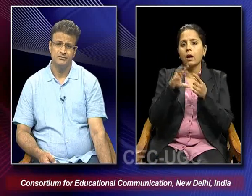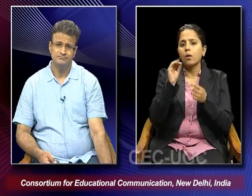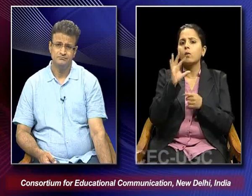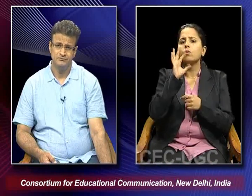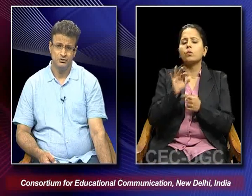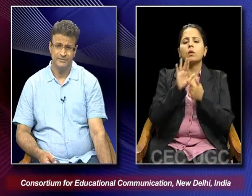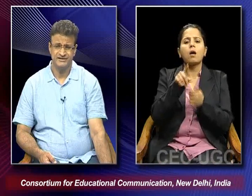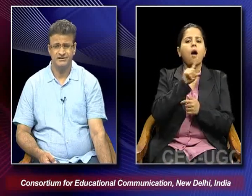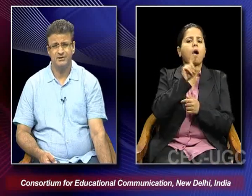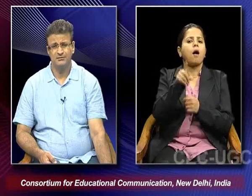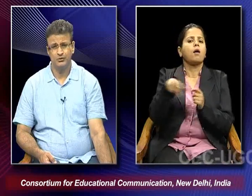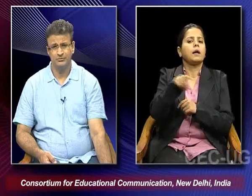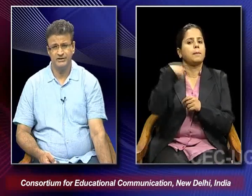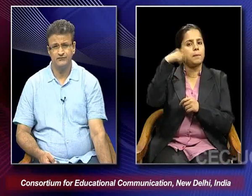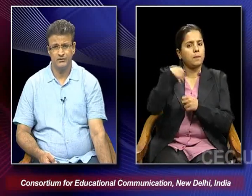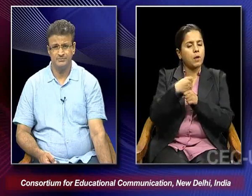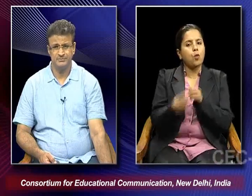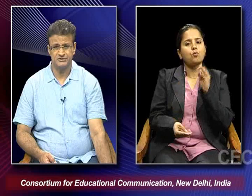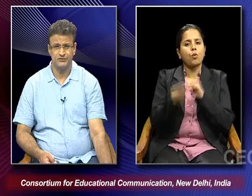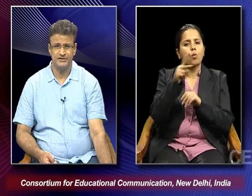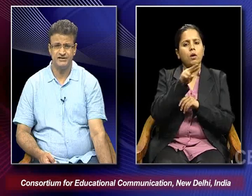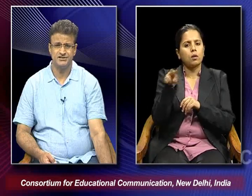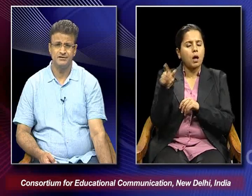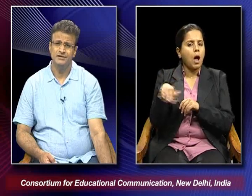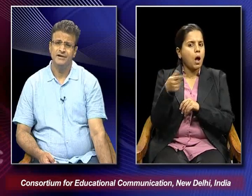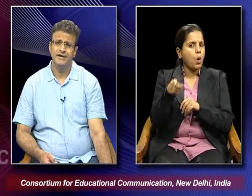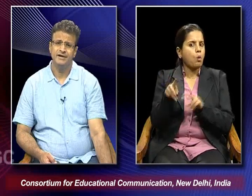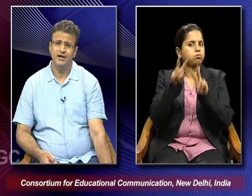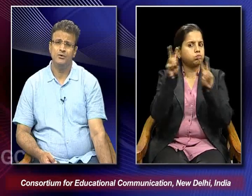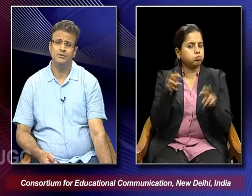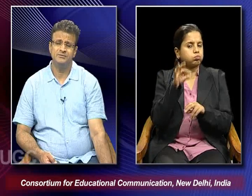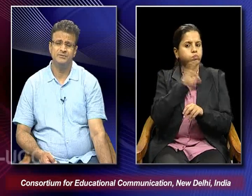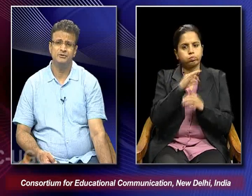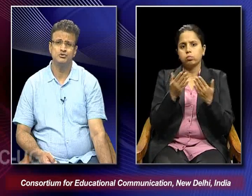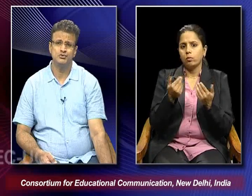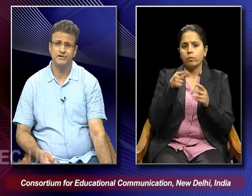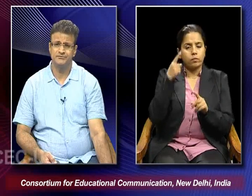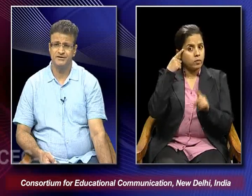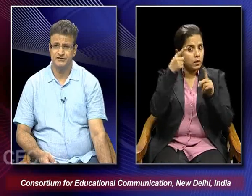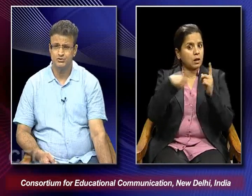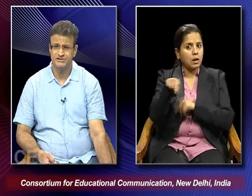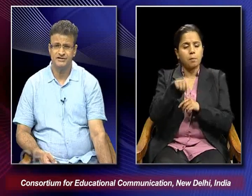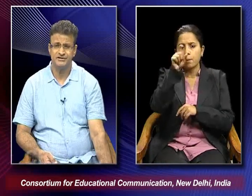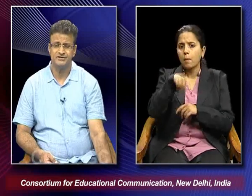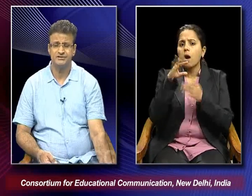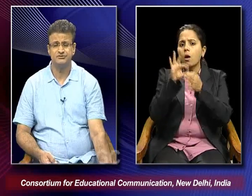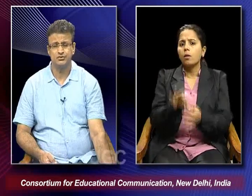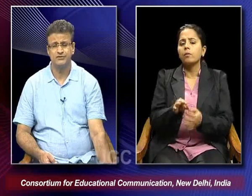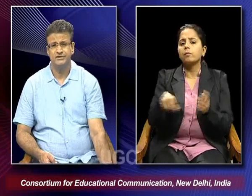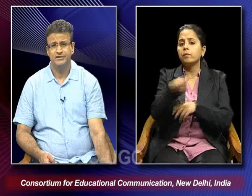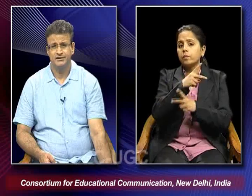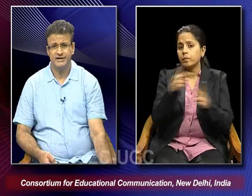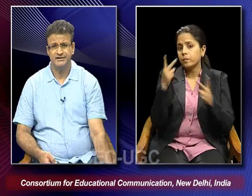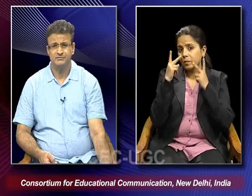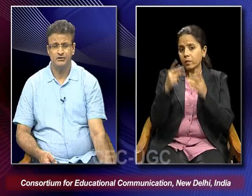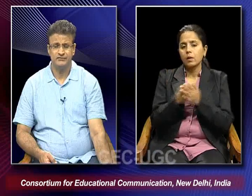to make cinema more meaningful and purposeful in nature and how the people those who have been associated in terms of